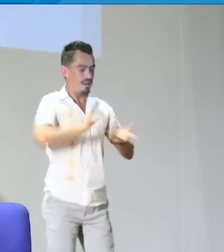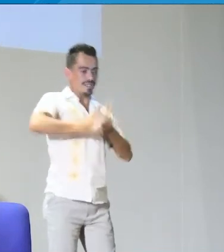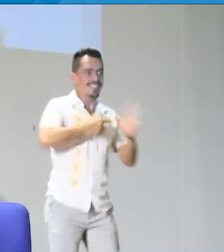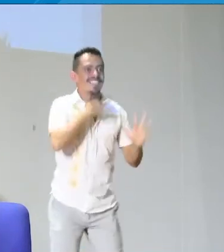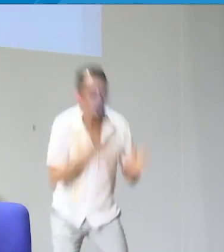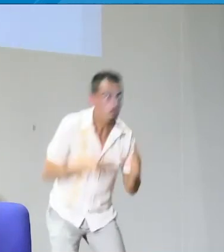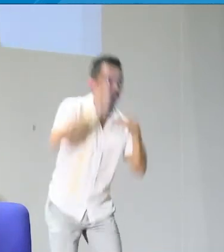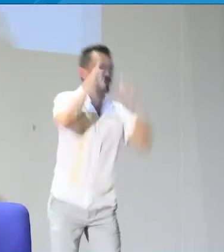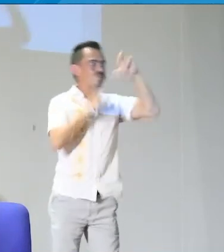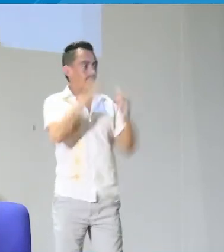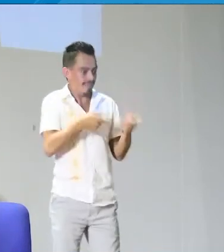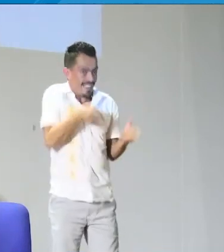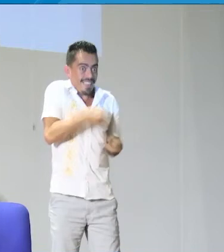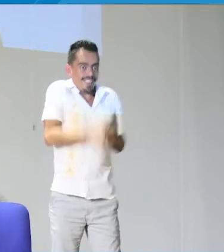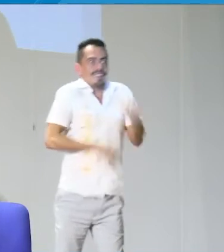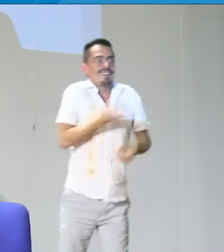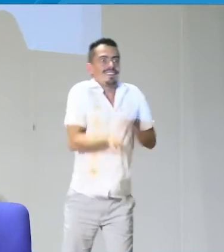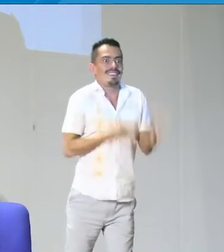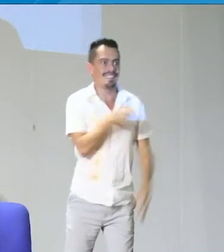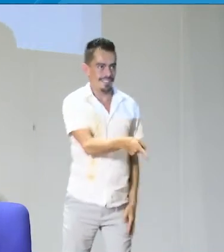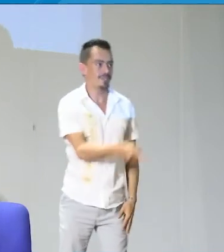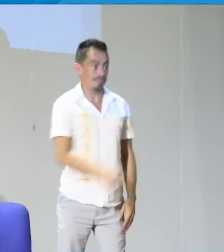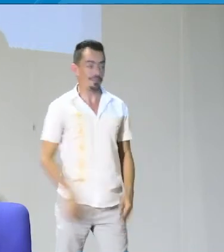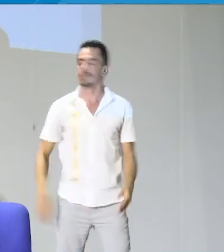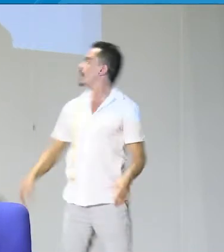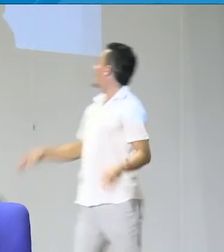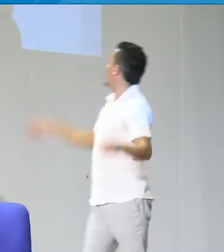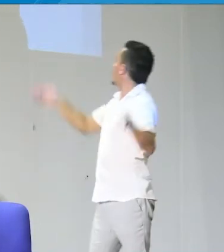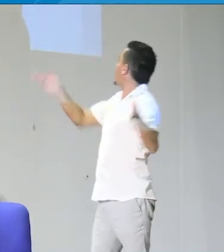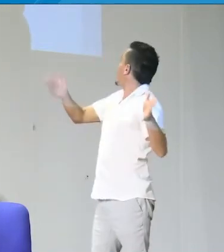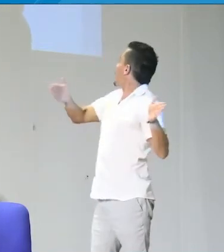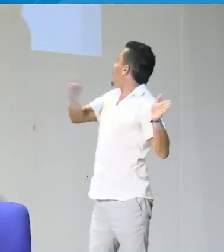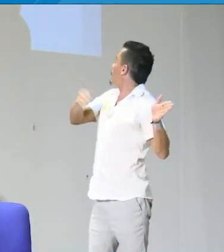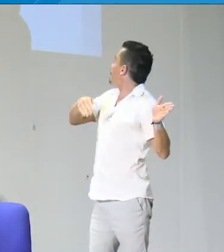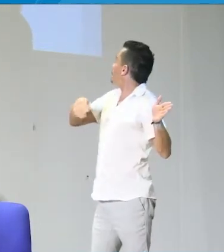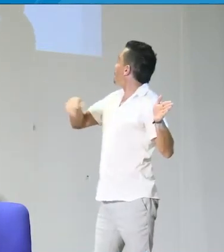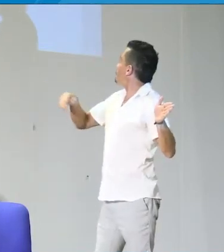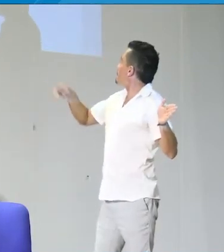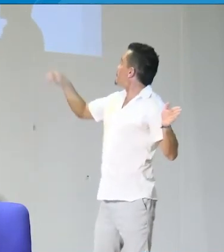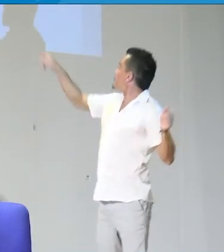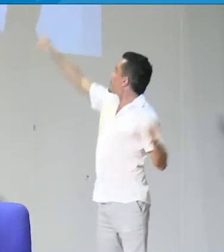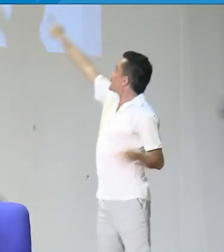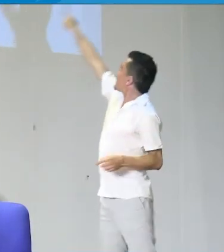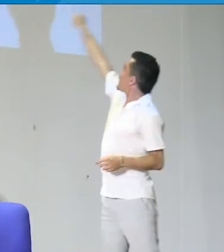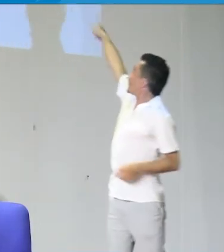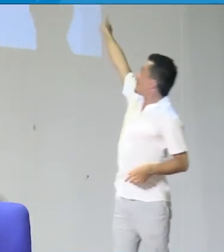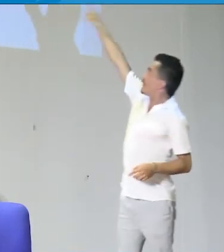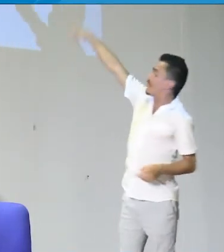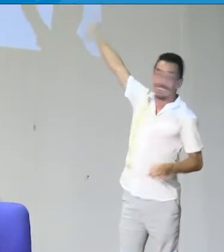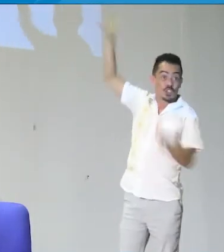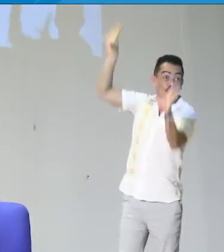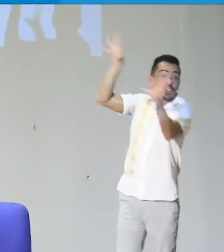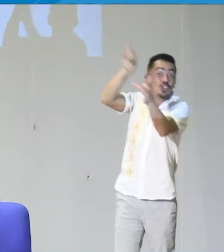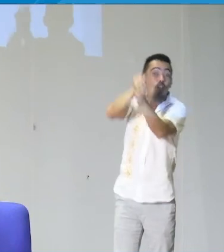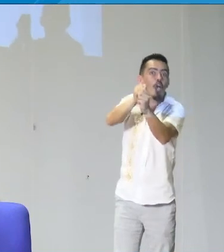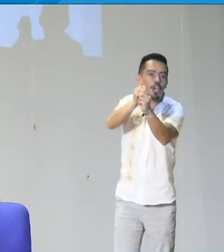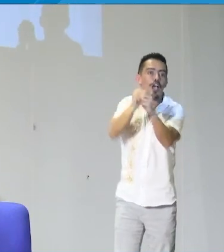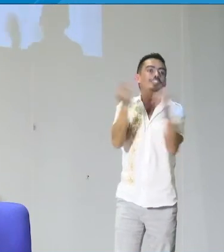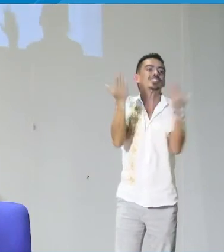Entonces también, así como lo hacen en español, esas expresiones no manuales, expresiones verbales, corporales de la lengua de señas